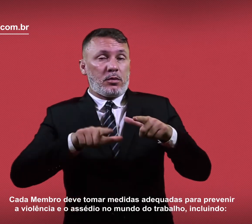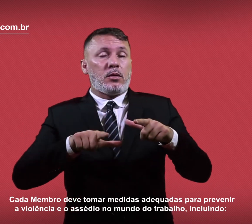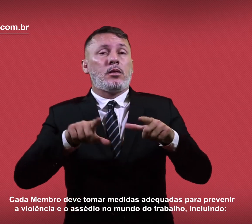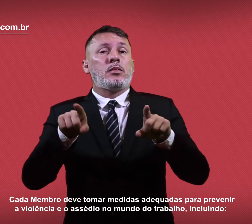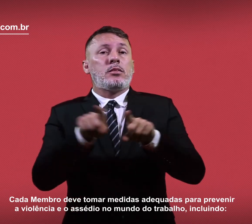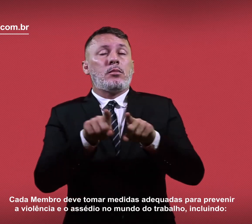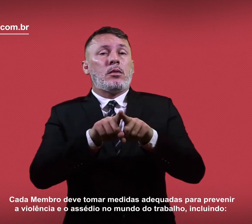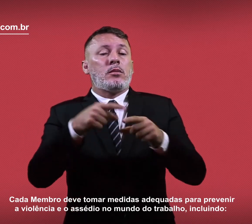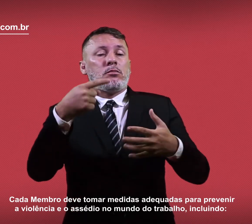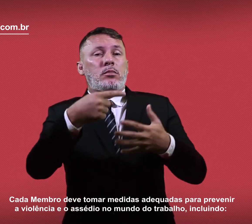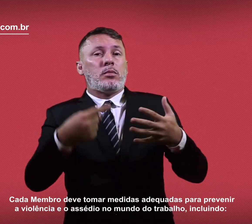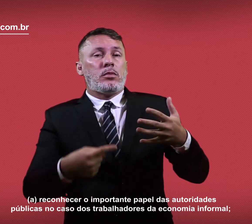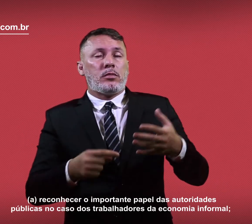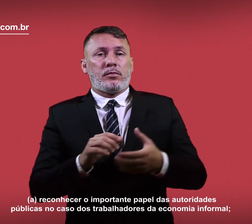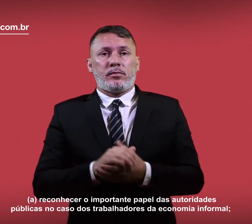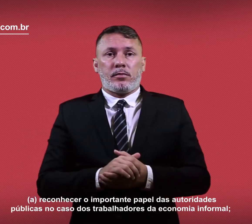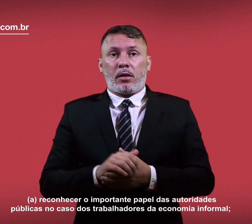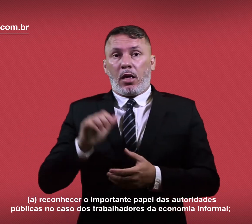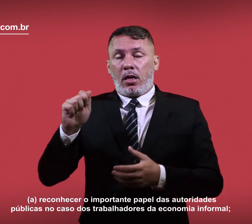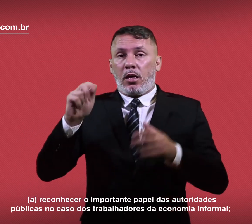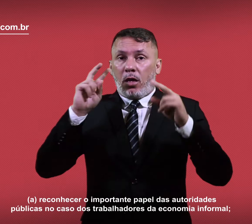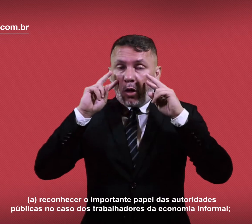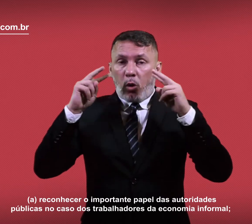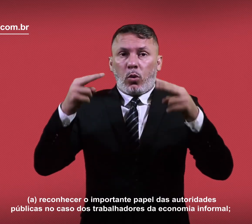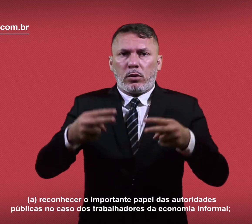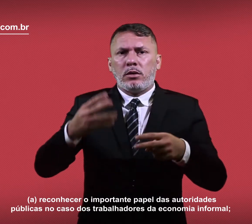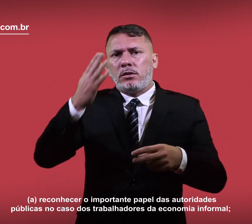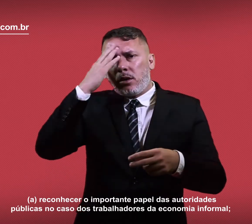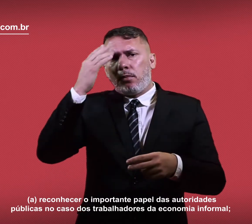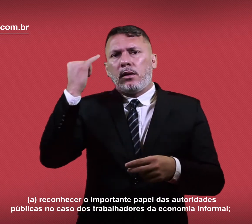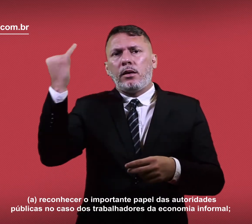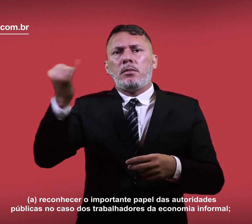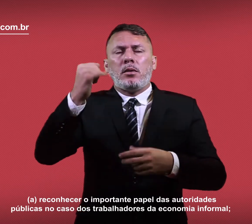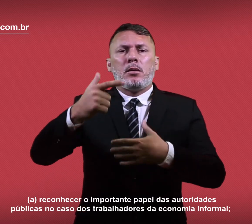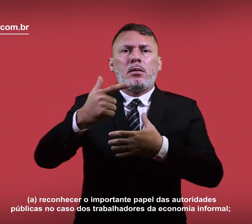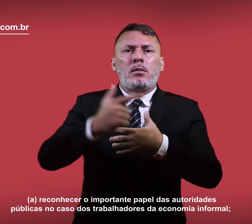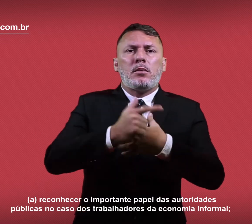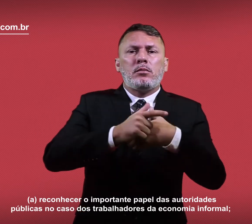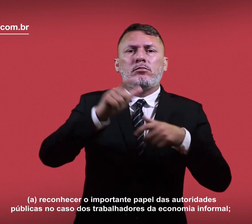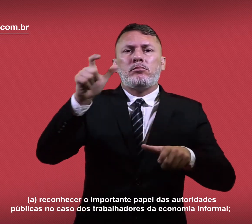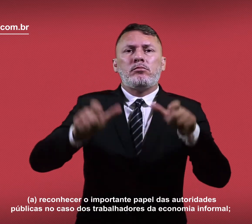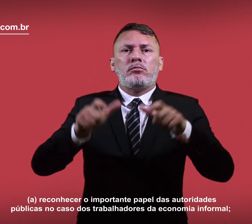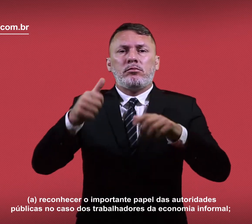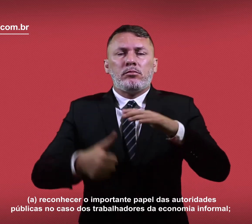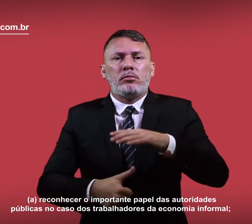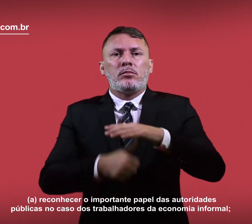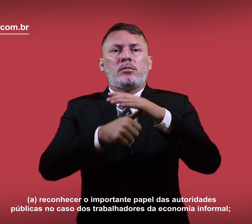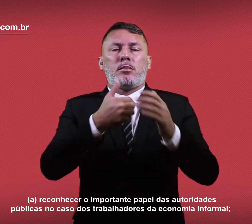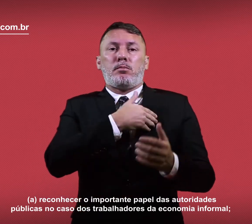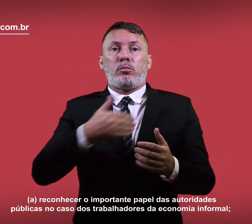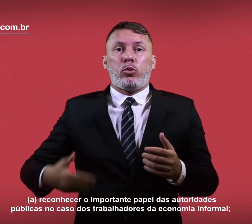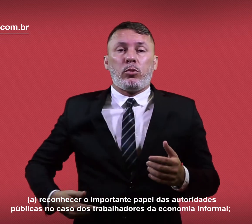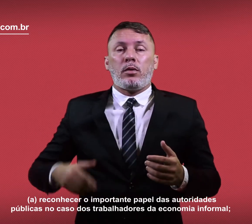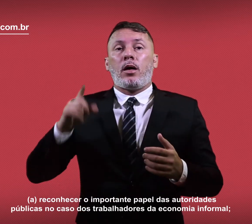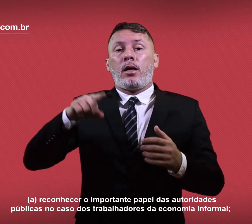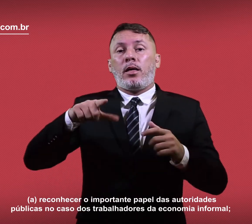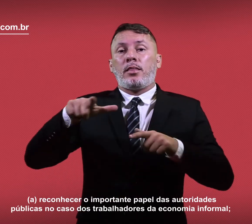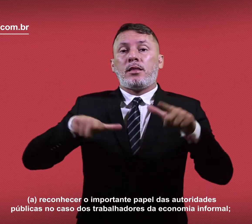incluindo, dois pontos, a linha A, reconhecer o importante papel das autoridades públicas no caso dos trabalhadores da